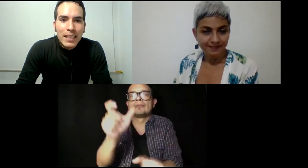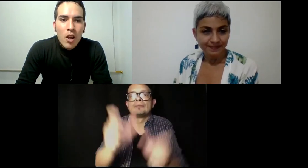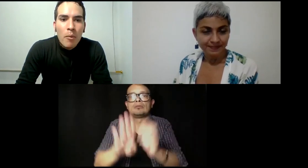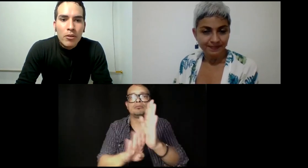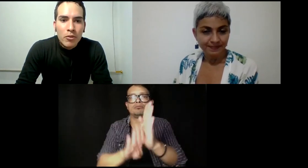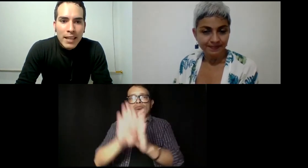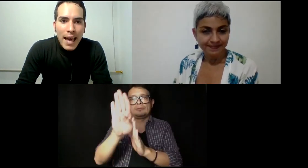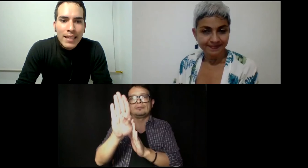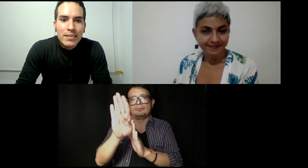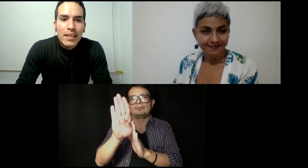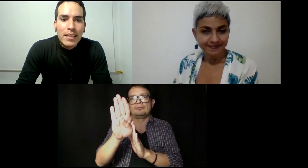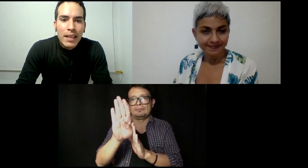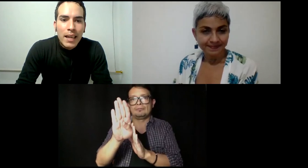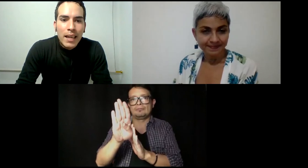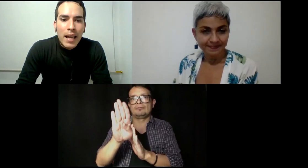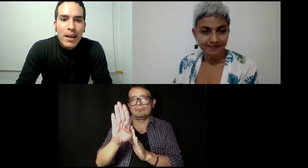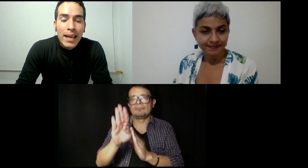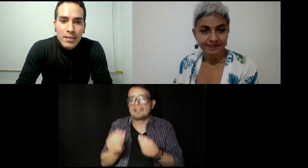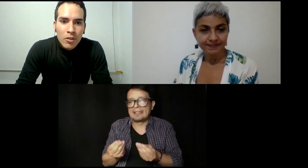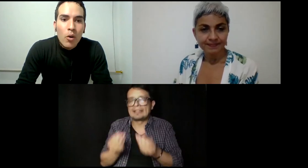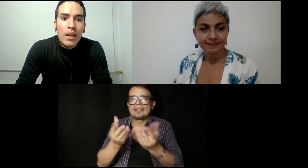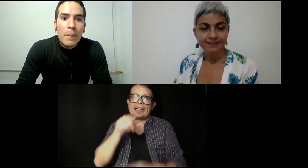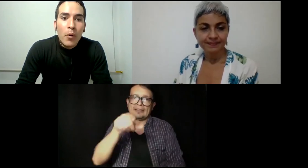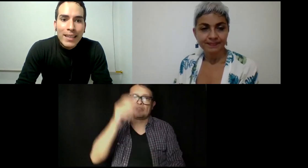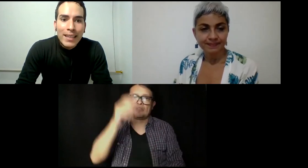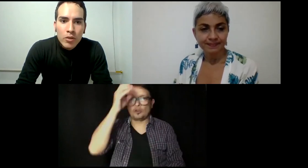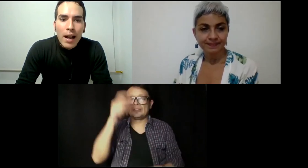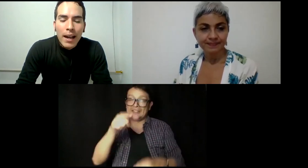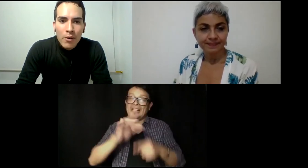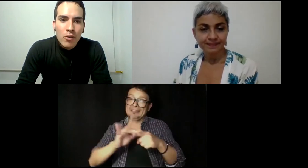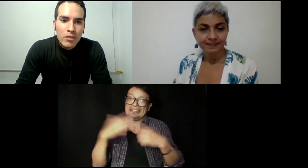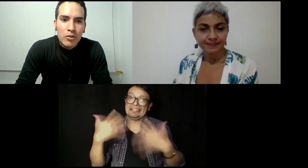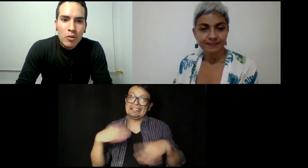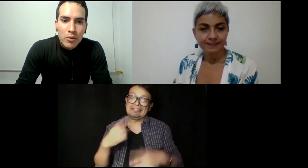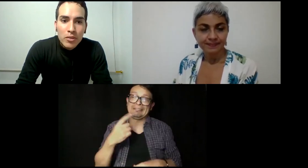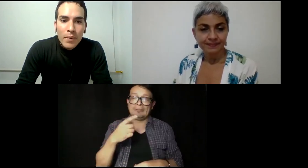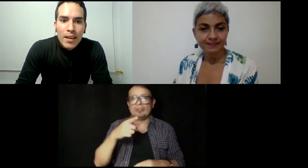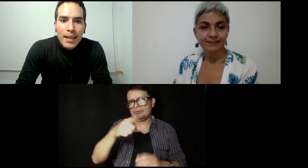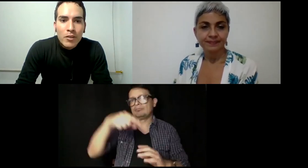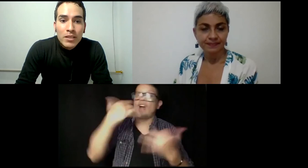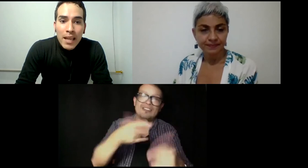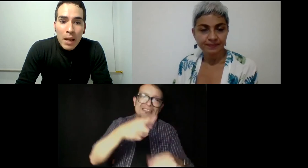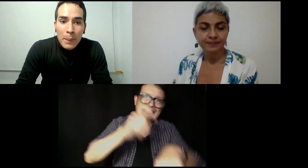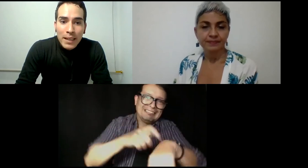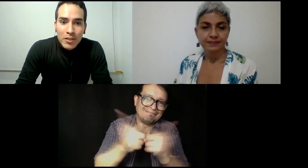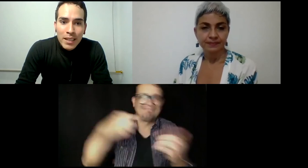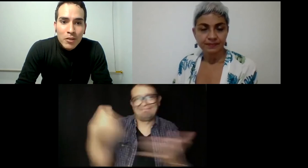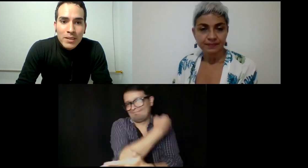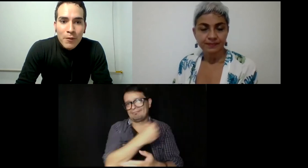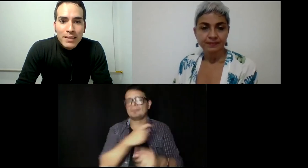oportunidades de éxito o de progreso a cada uno de estos grupos. Entonces, claro, la aplicación de esto no es tan fácil.